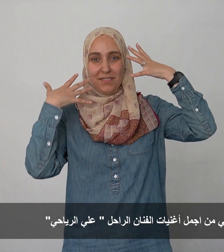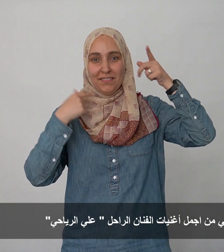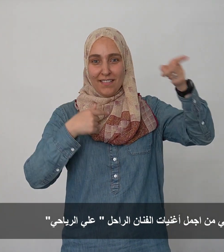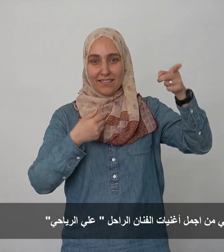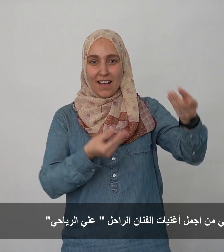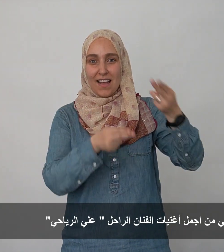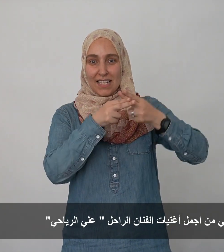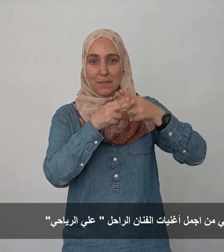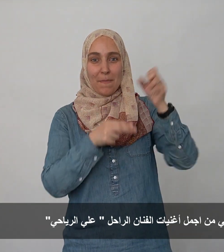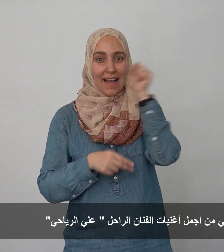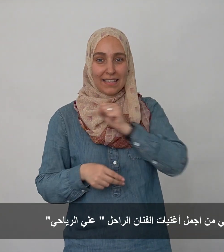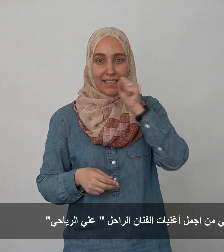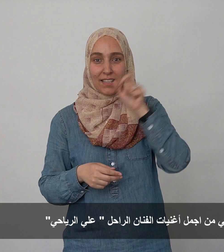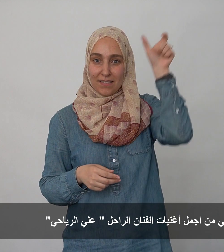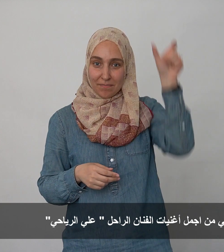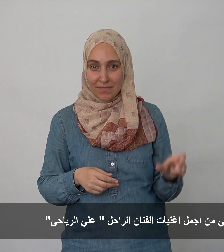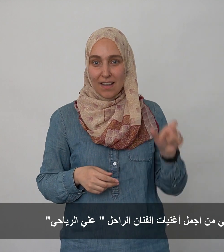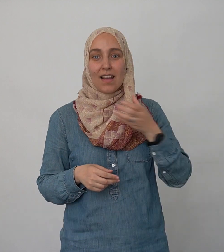هي من أجمل الأغنيات